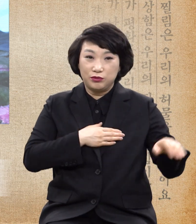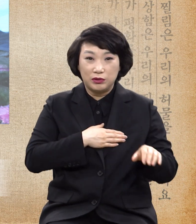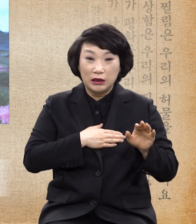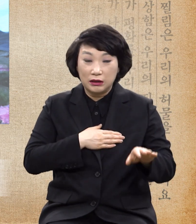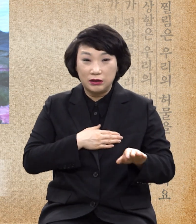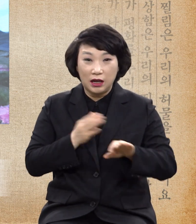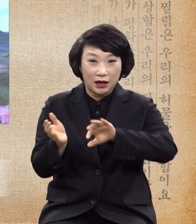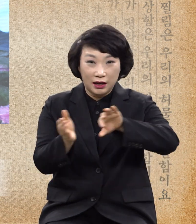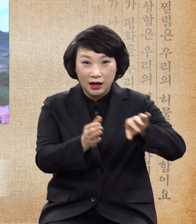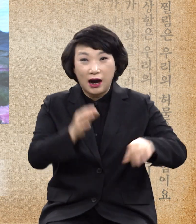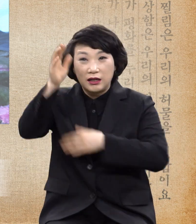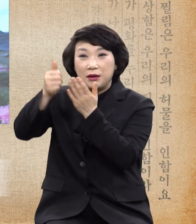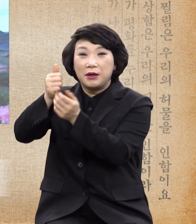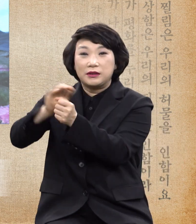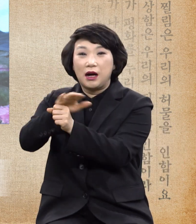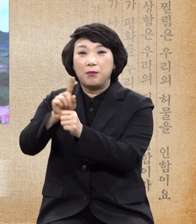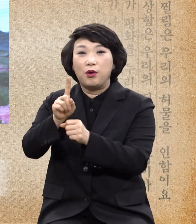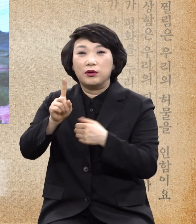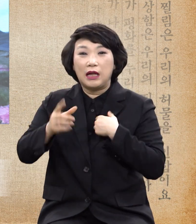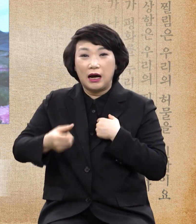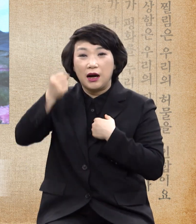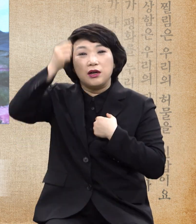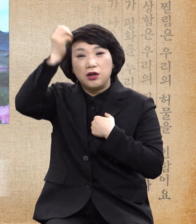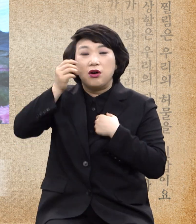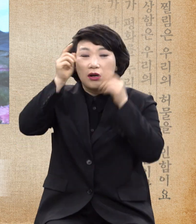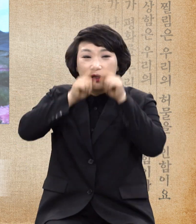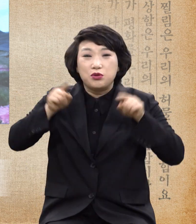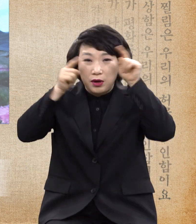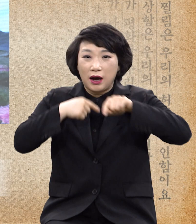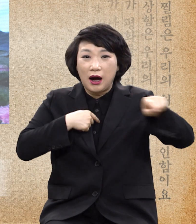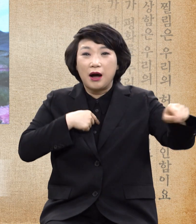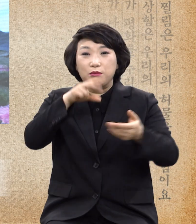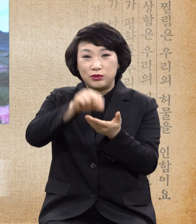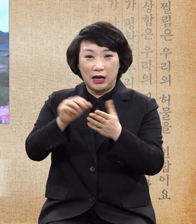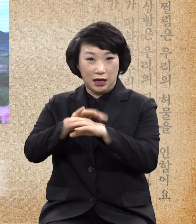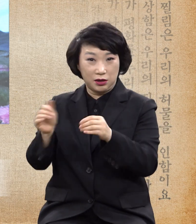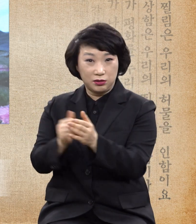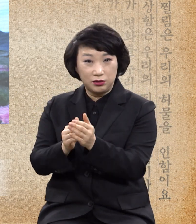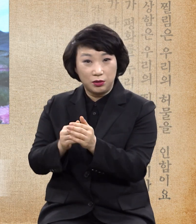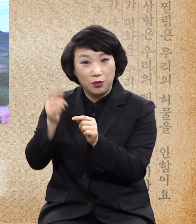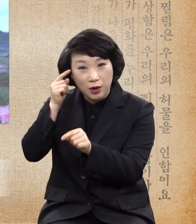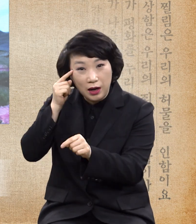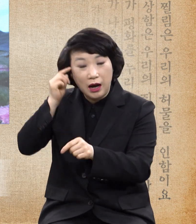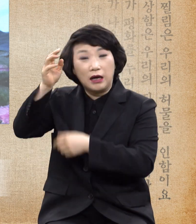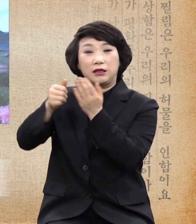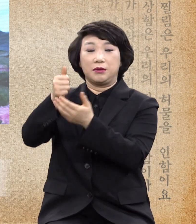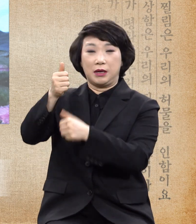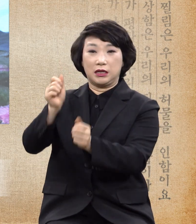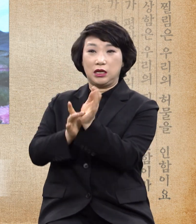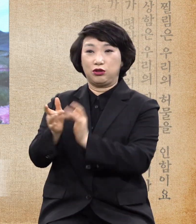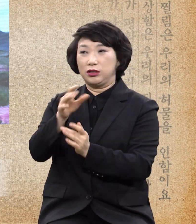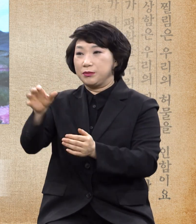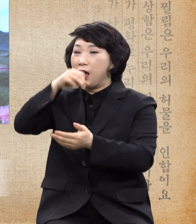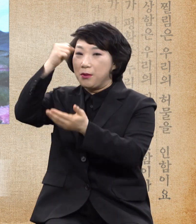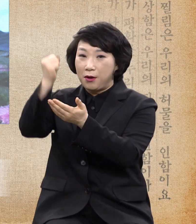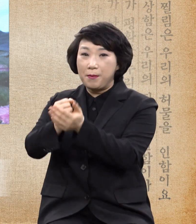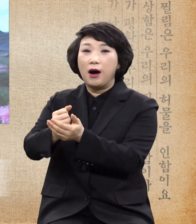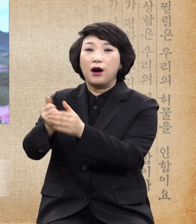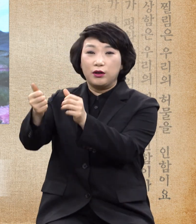영적인 지옥의 문제를 해결해 버리고 왜 자기의 아들을 죽여서 제 값을 갚아서